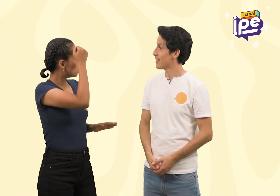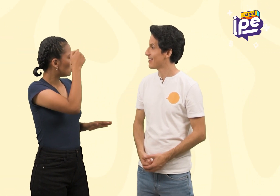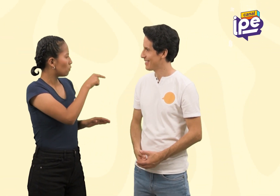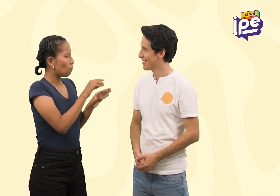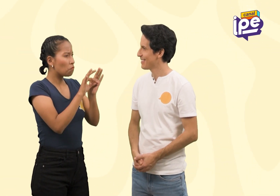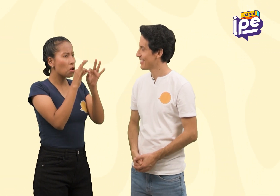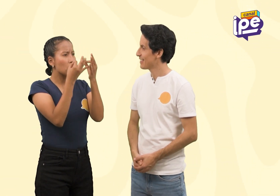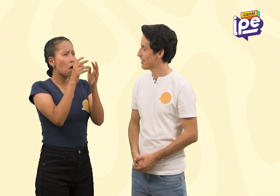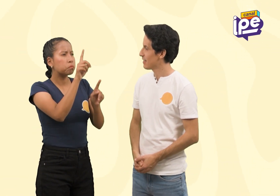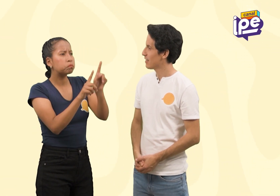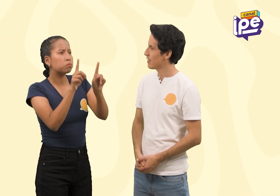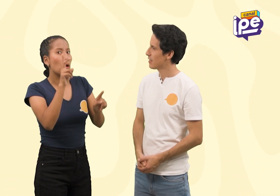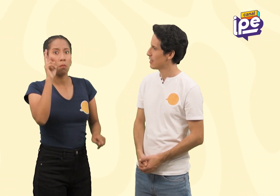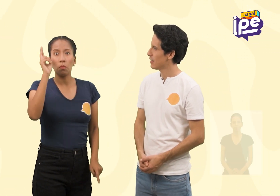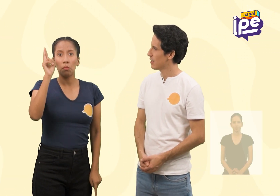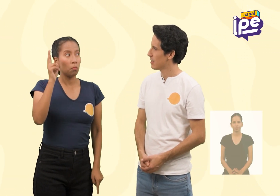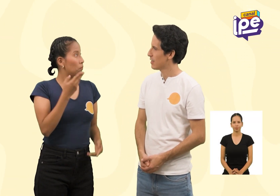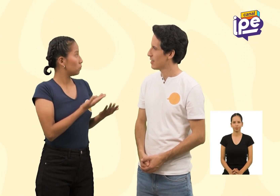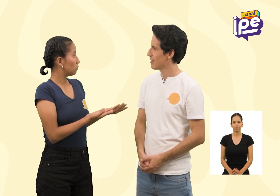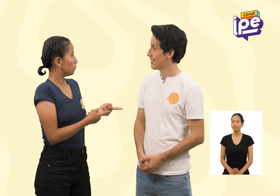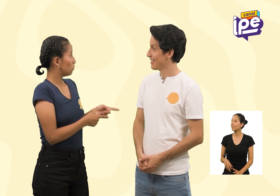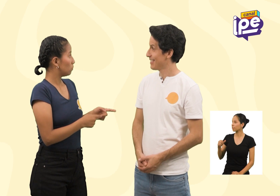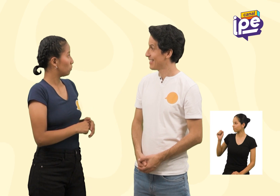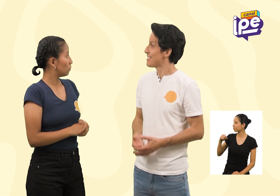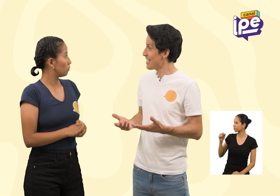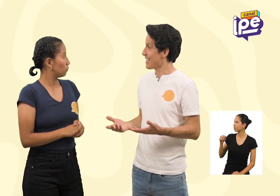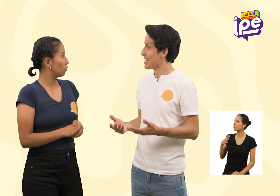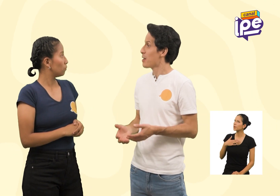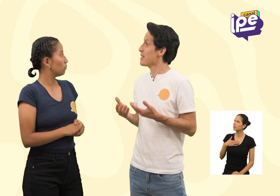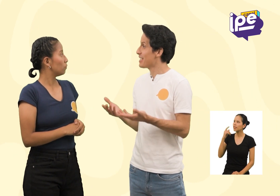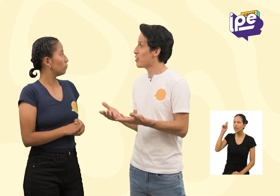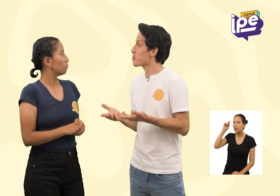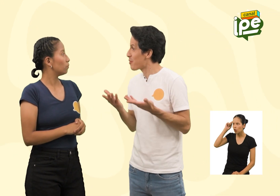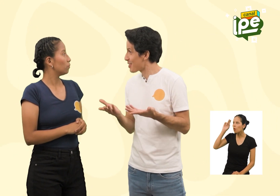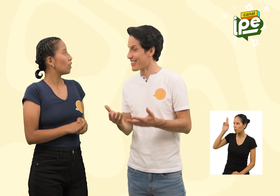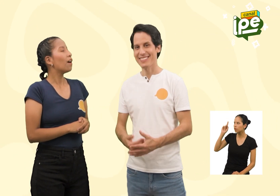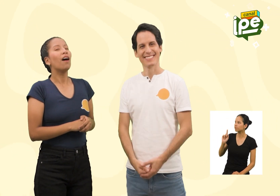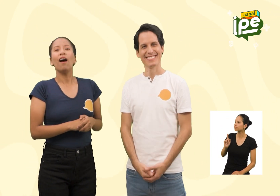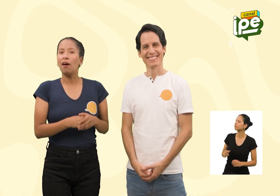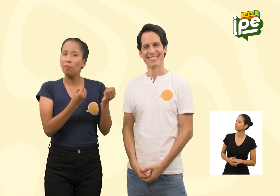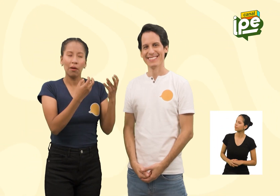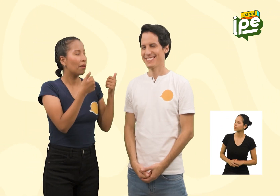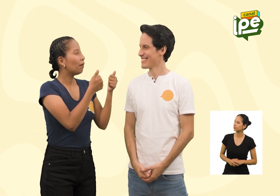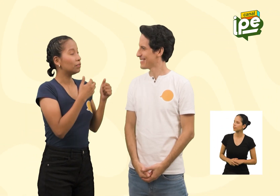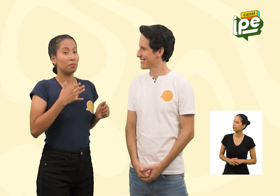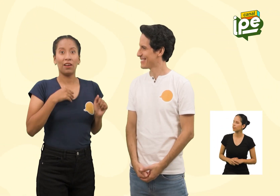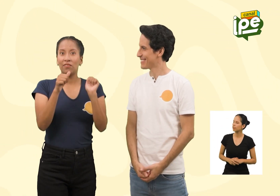Miki, cuéntame. ¿Hay algún profesor en tu familia? Sí. Mi tío es profesora. ¡Qué bueno! Mi